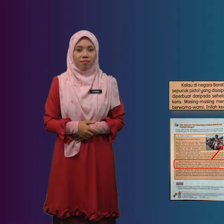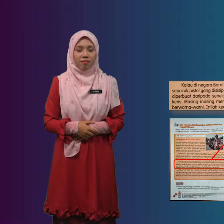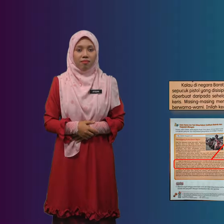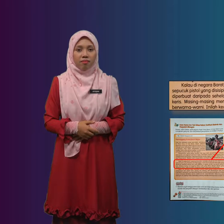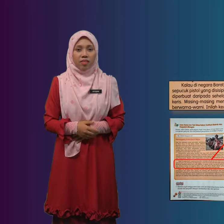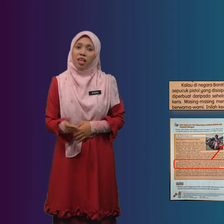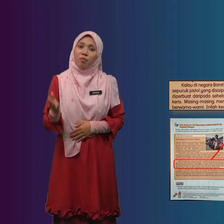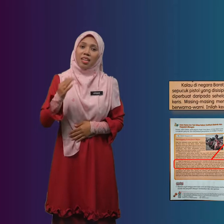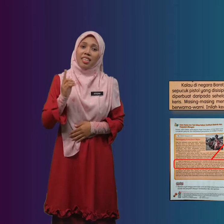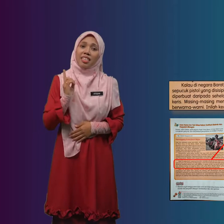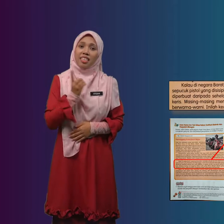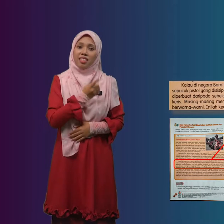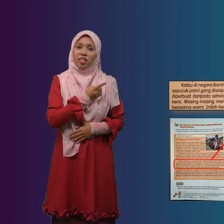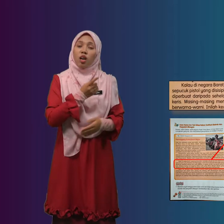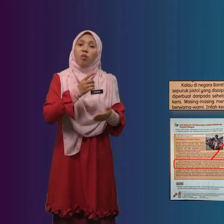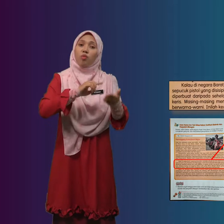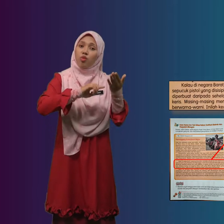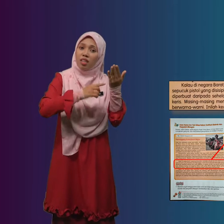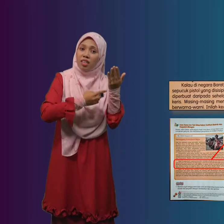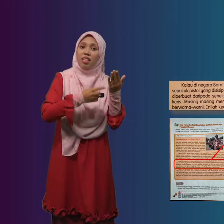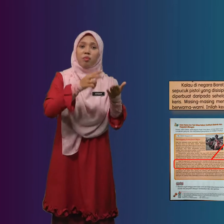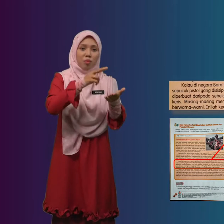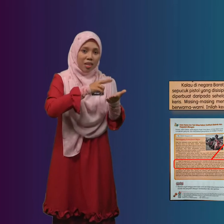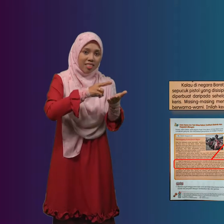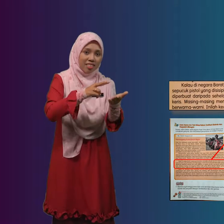Mari kita Mula Membaca